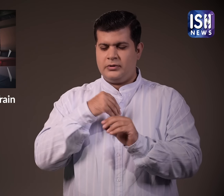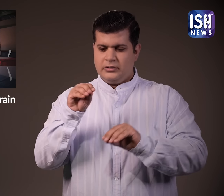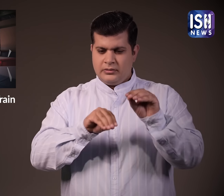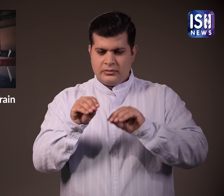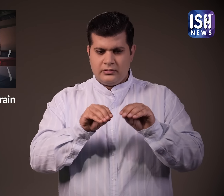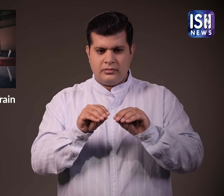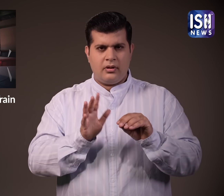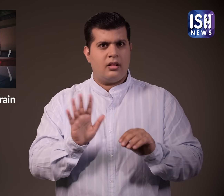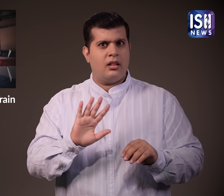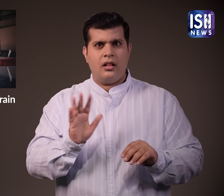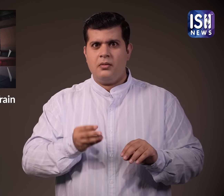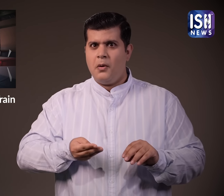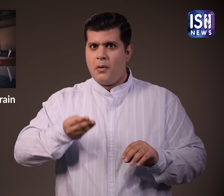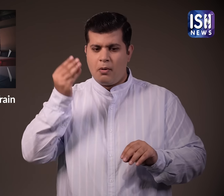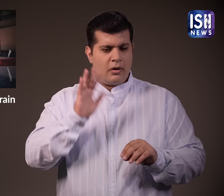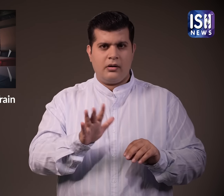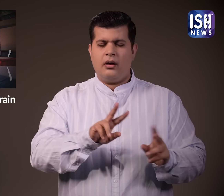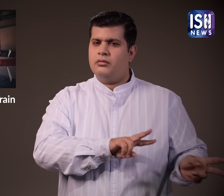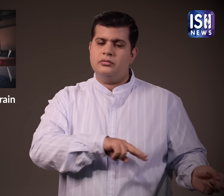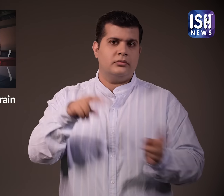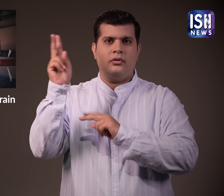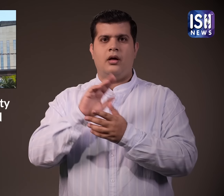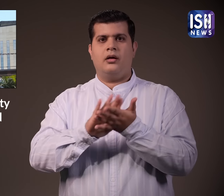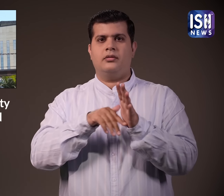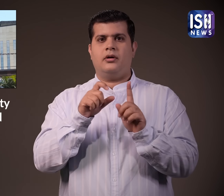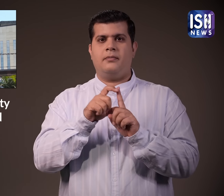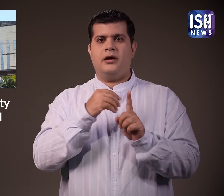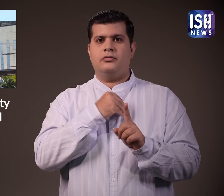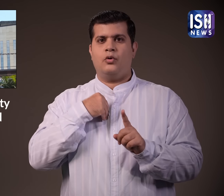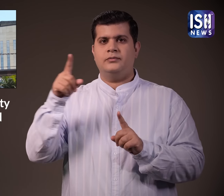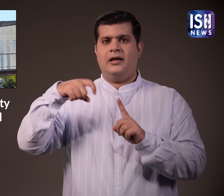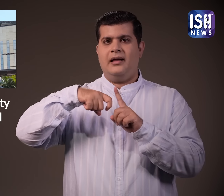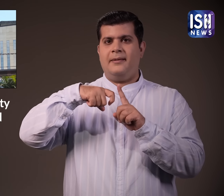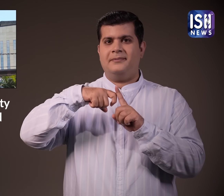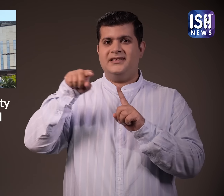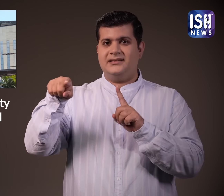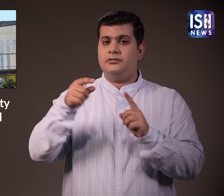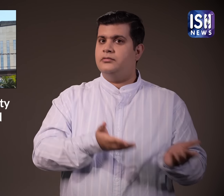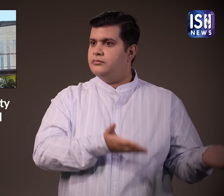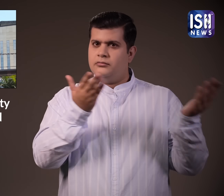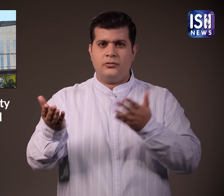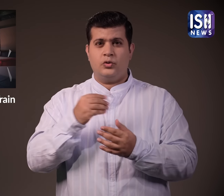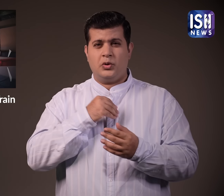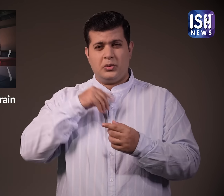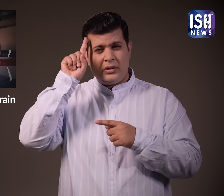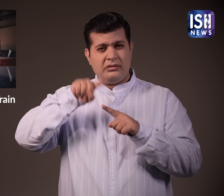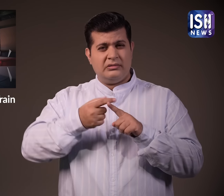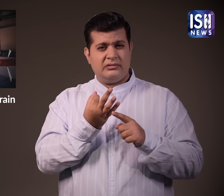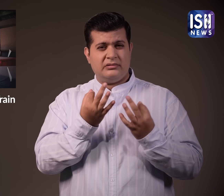हाला की उनकी घंपीर हालत को देखते हुए खान को हैदराबाद के कियाएमेस अस्पताल में सारांदरित कर दिया गया जहां